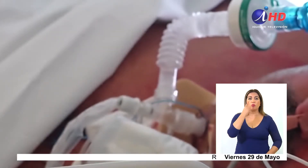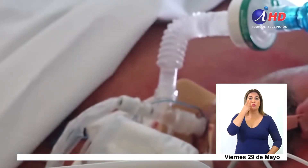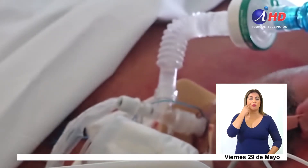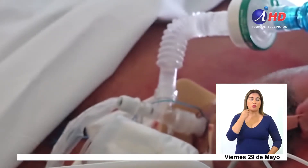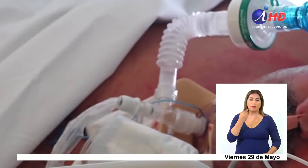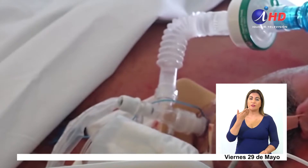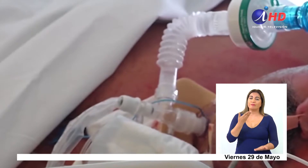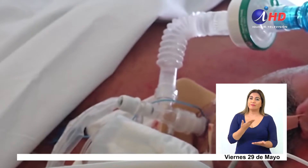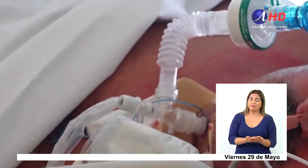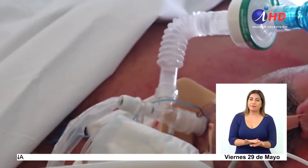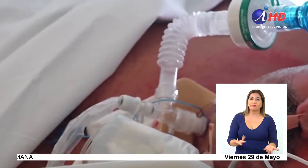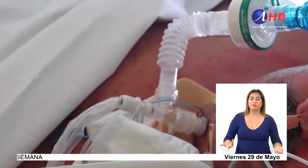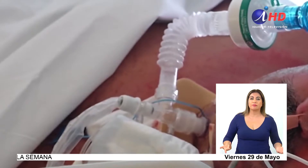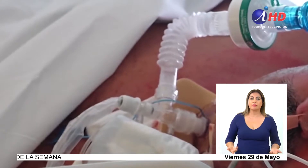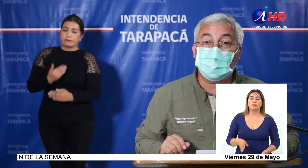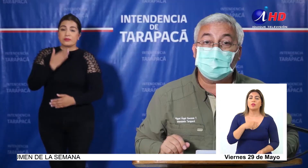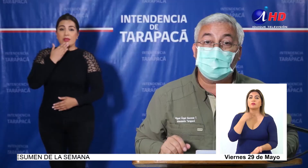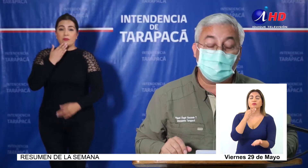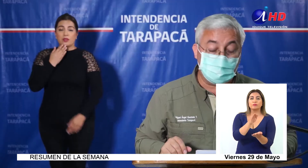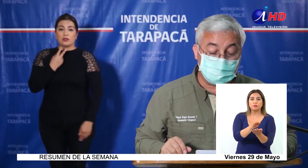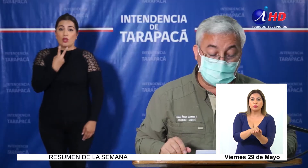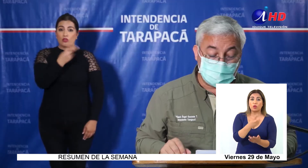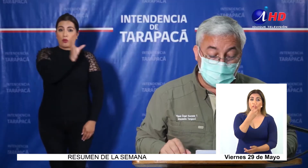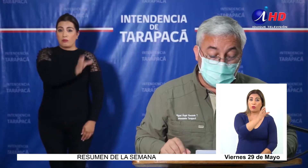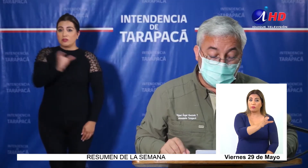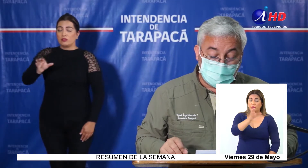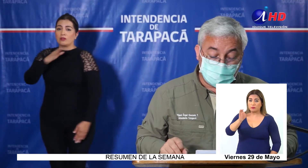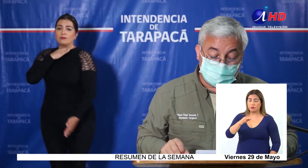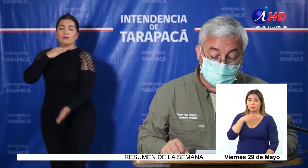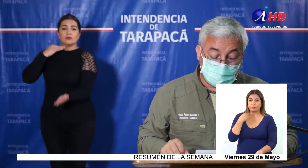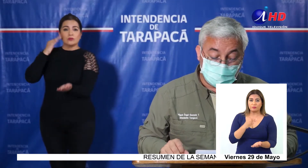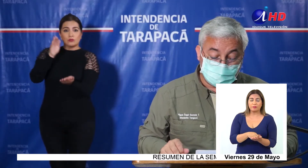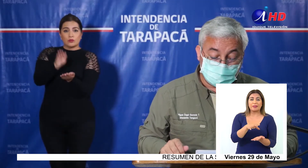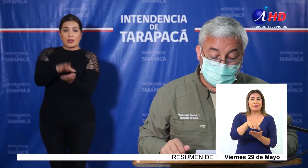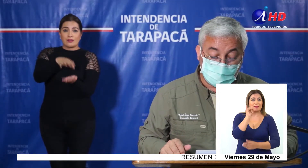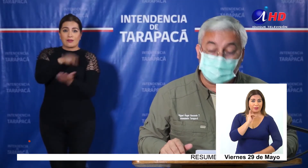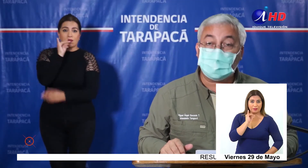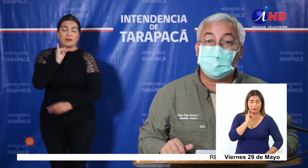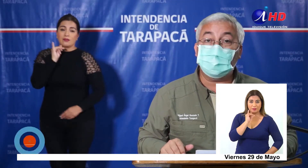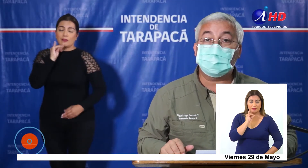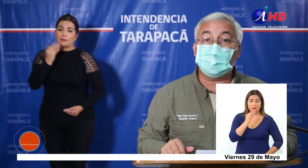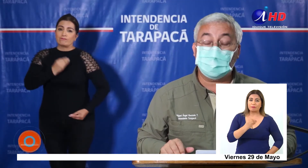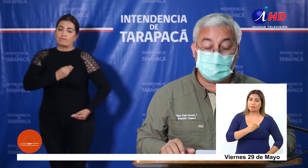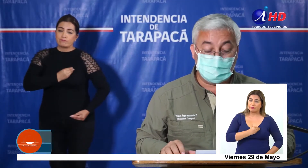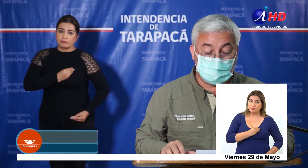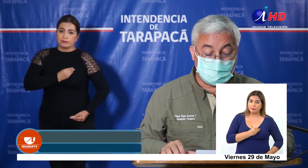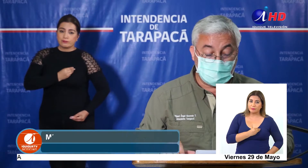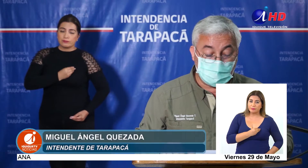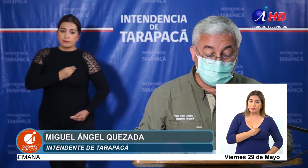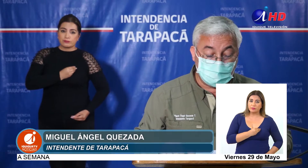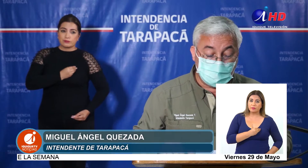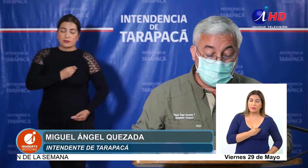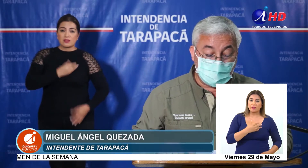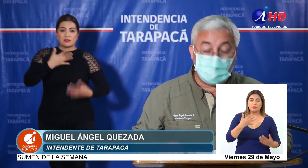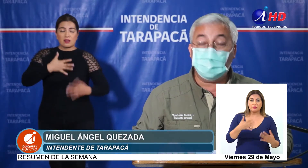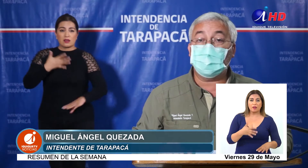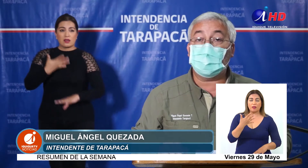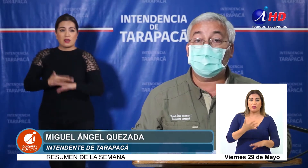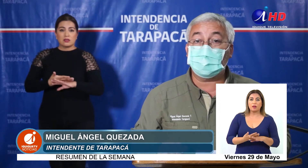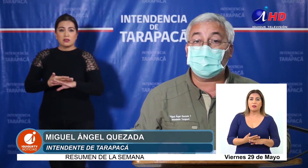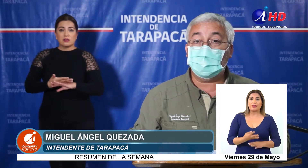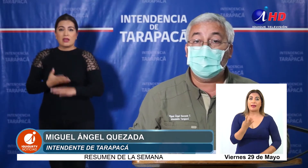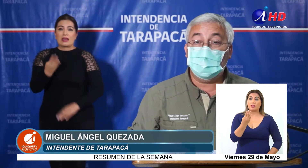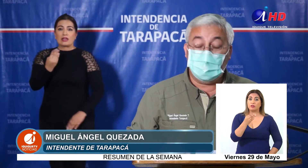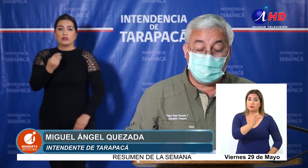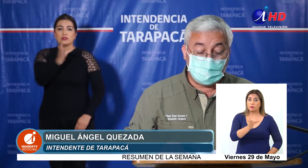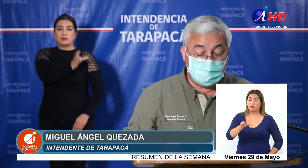¿no es cierto?, donde tenemos que lamentar el fallecimiento de dos personas en nuestra región. Lamentamos mucho, ya llegamos al número